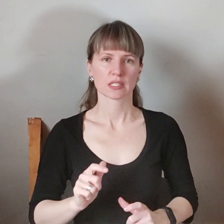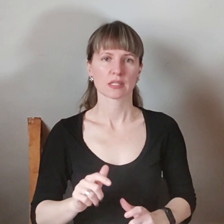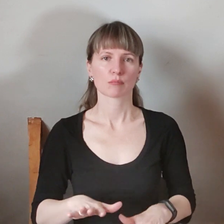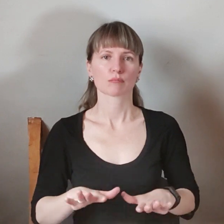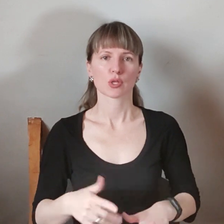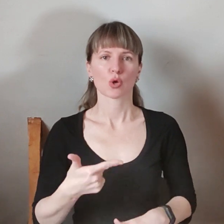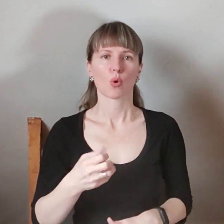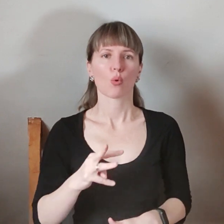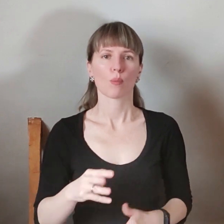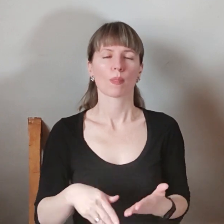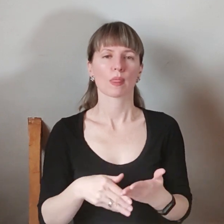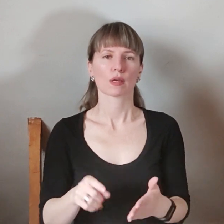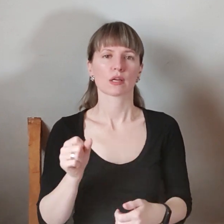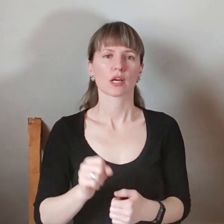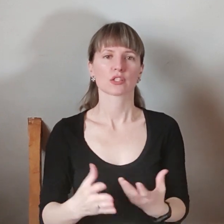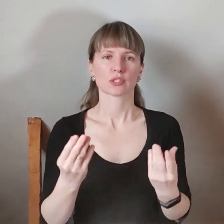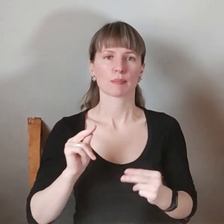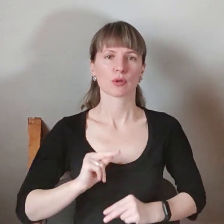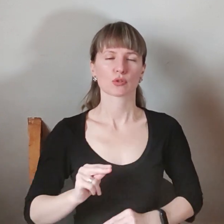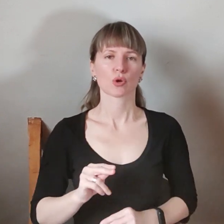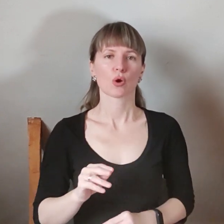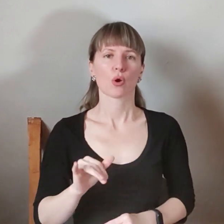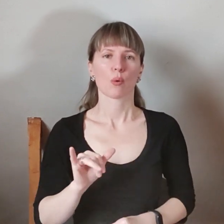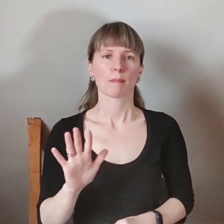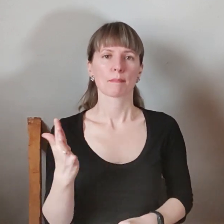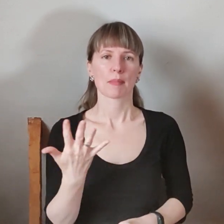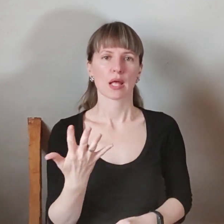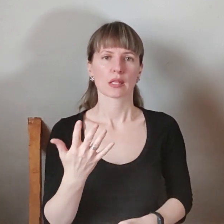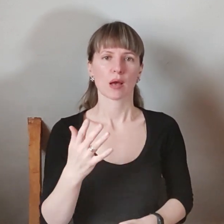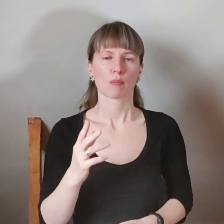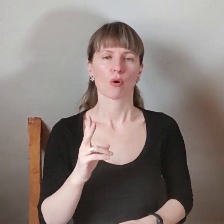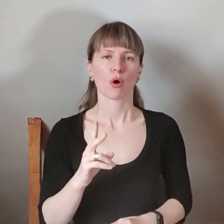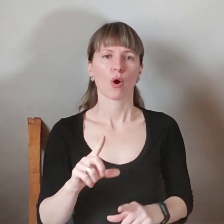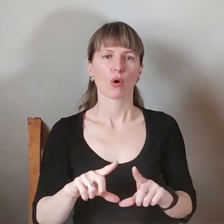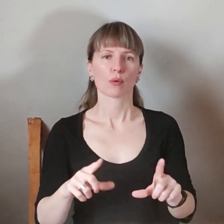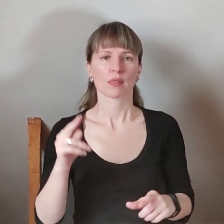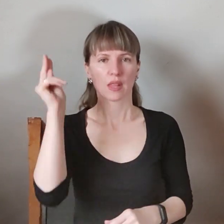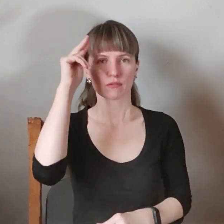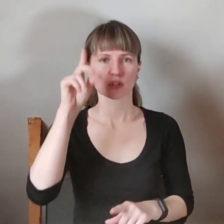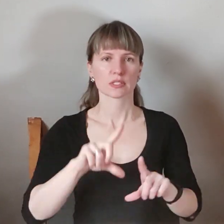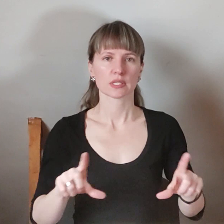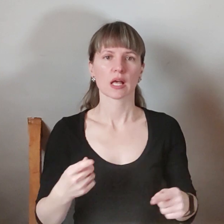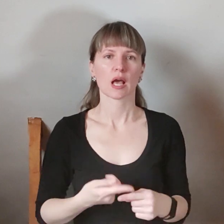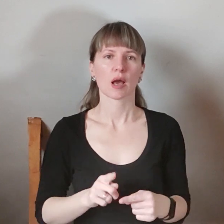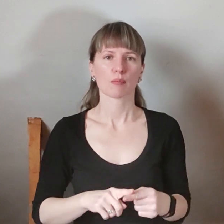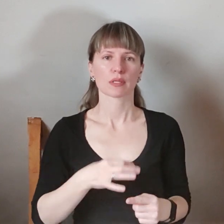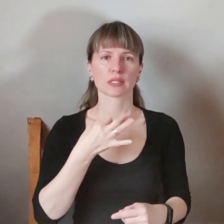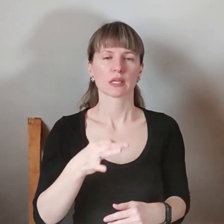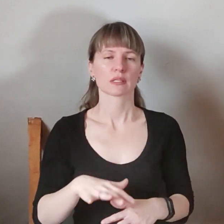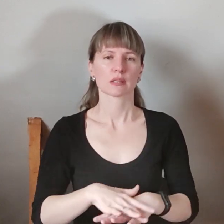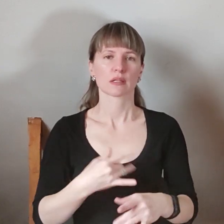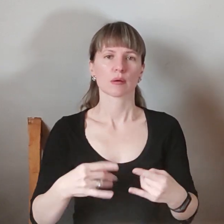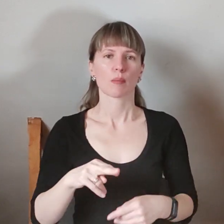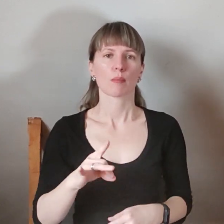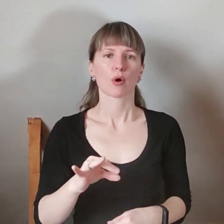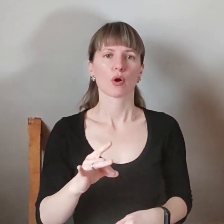гуманітарної допомоги щодня працює у 5-му корпусі навчального закладу. Про це зуспільному повідомив проректор Запорізького національного